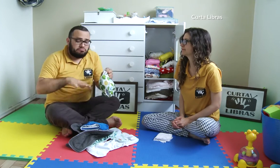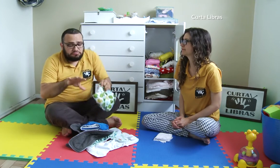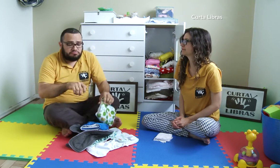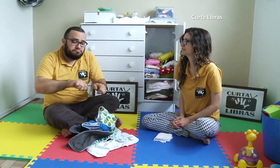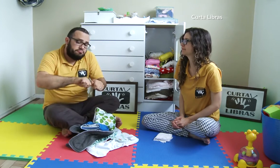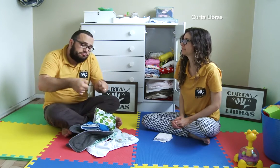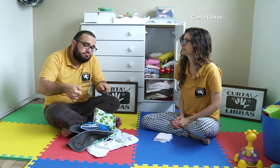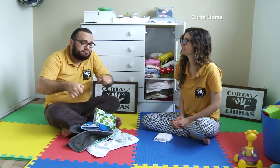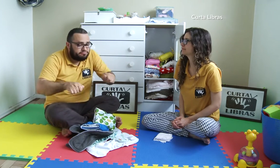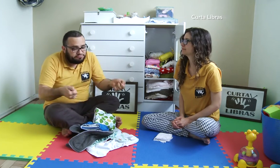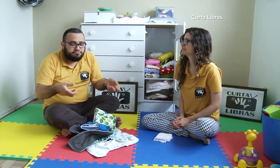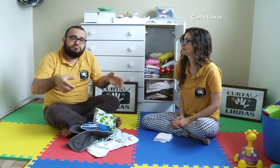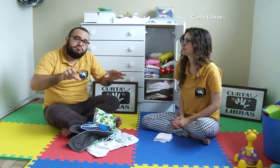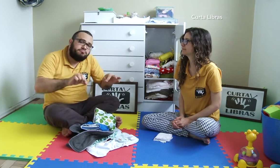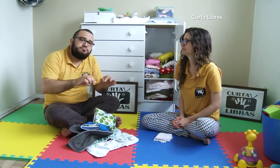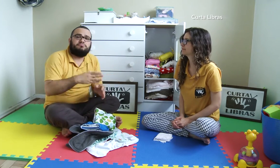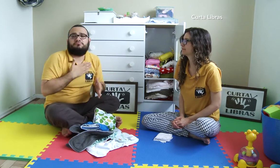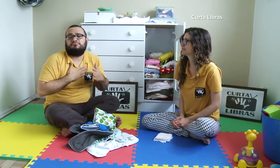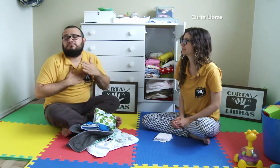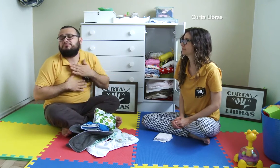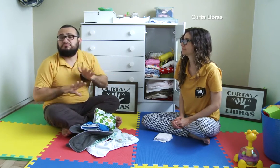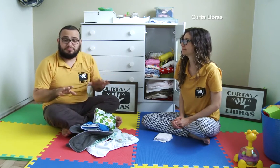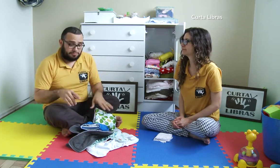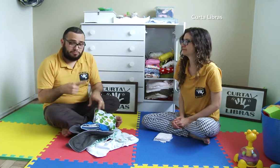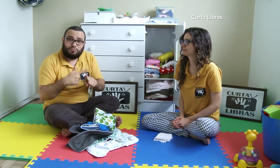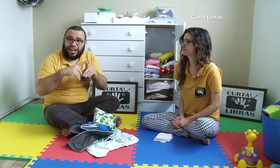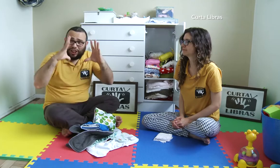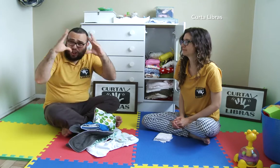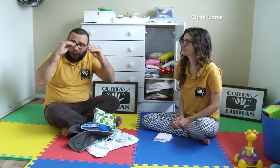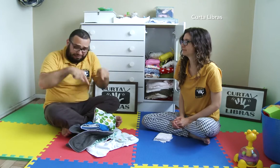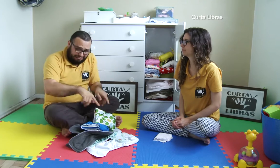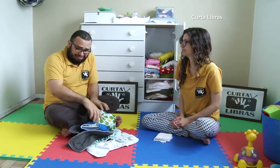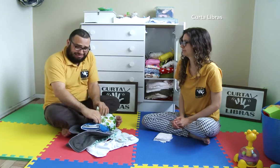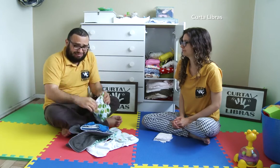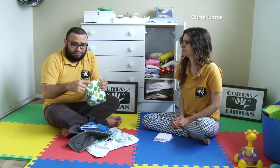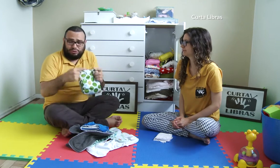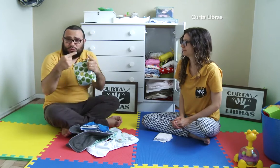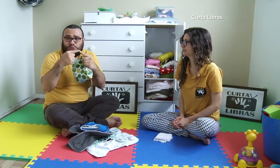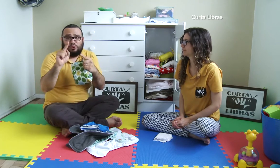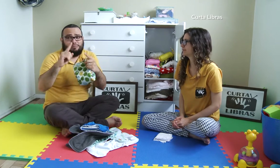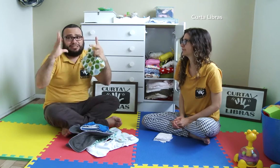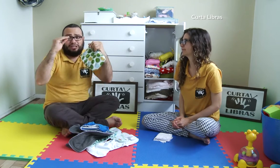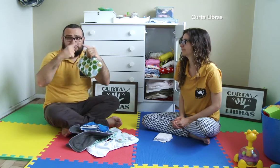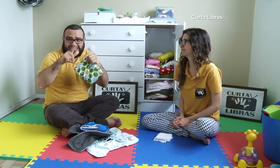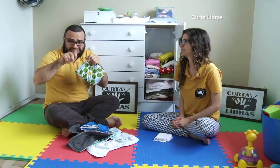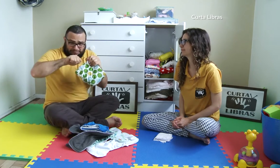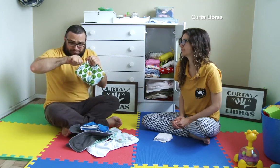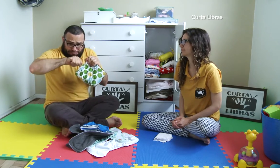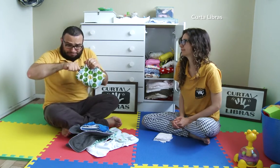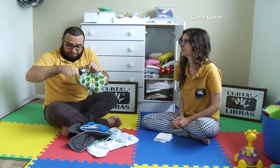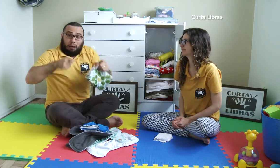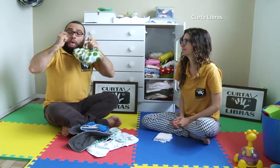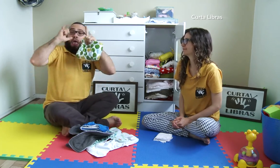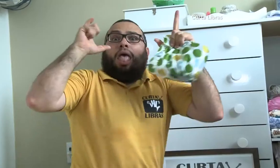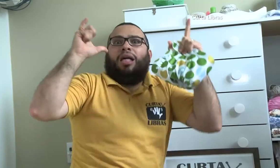Então, duas fraldas de tipos diferentes. E essa aqui, que serve para P, M e G.